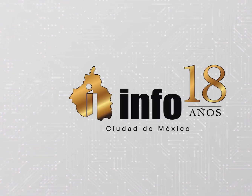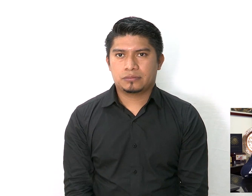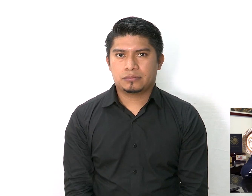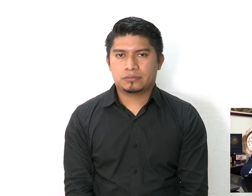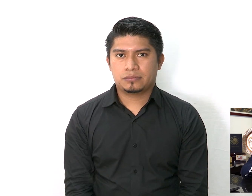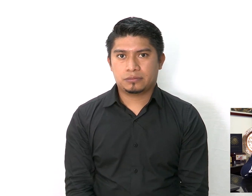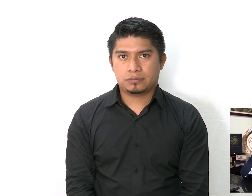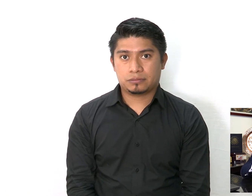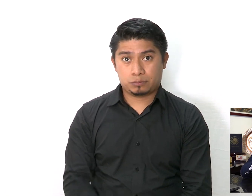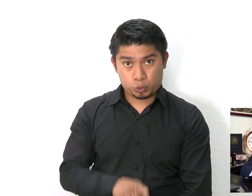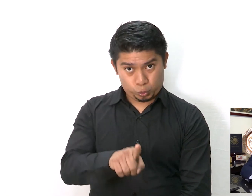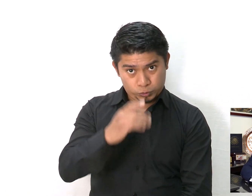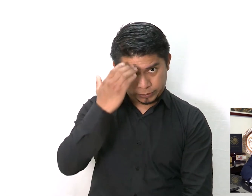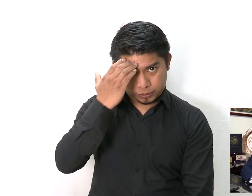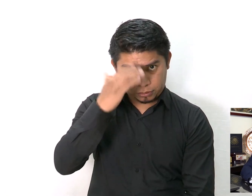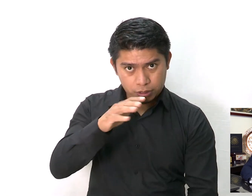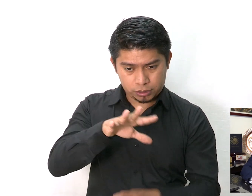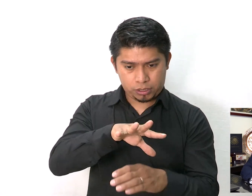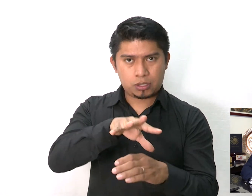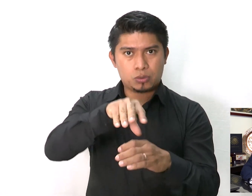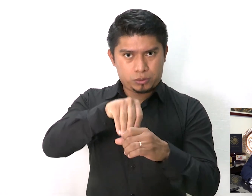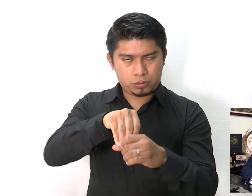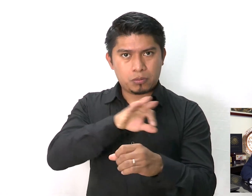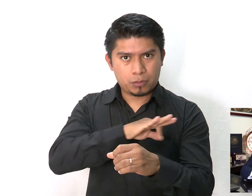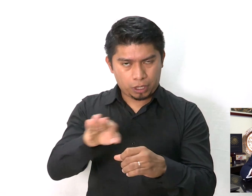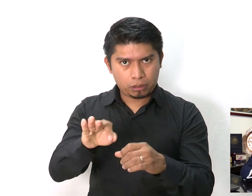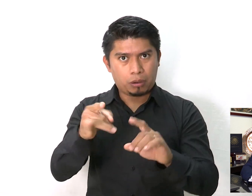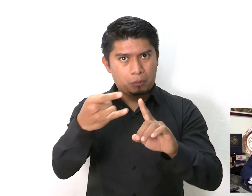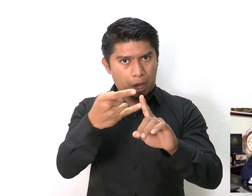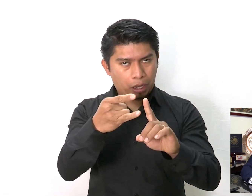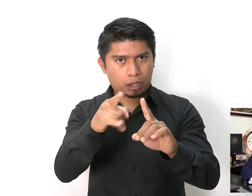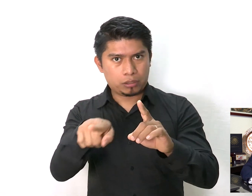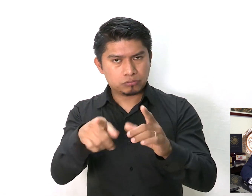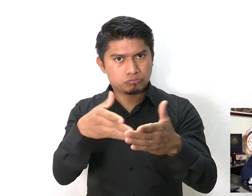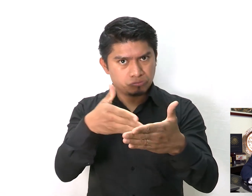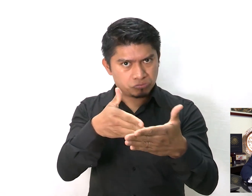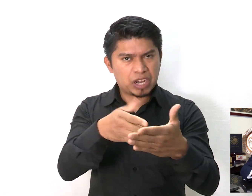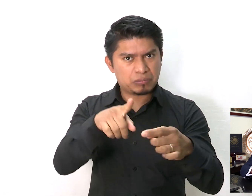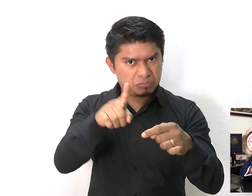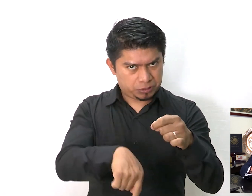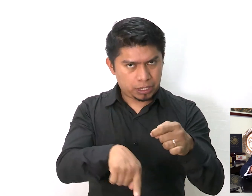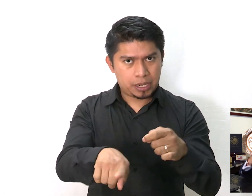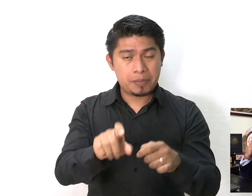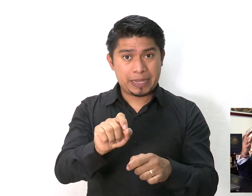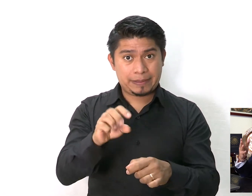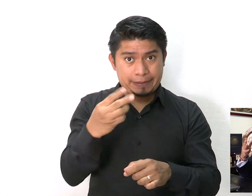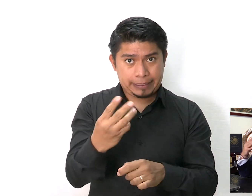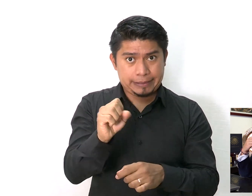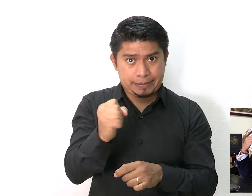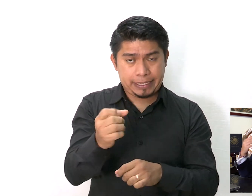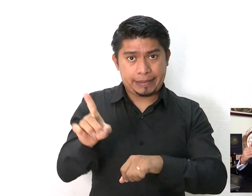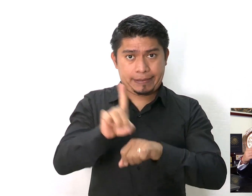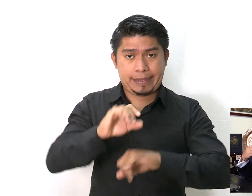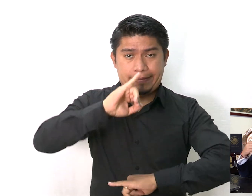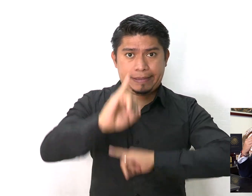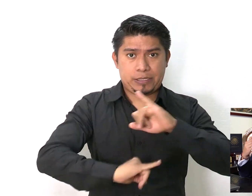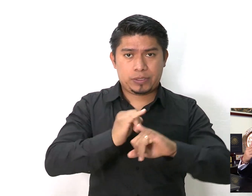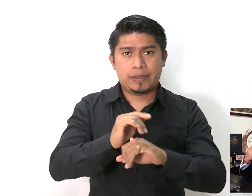¿Sabías que la inclusión puede abrir puertas y derribar barreras? El 23 de septiembre se celebra el Día Internacional de las Lenguas de